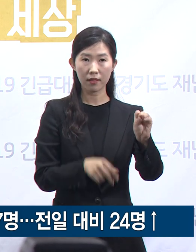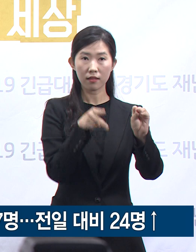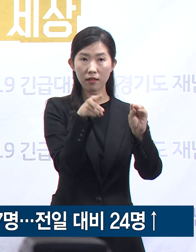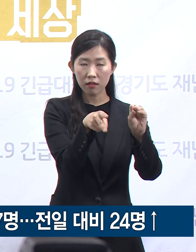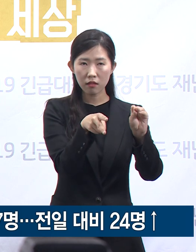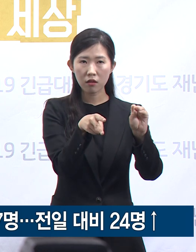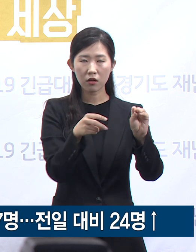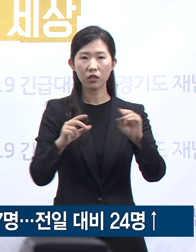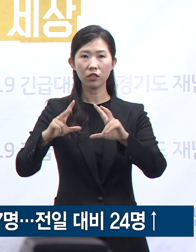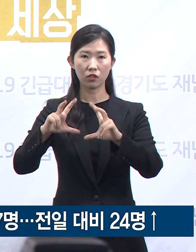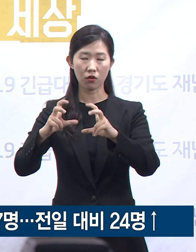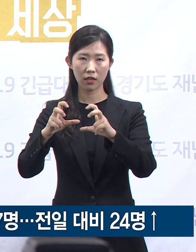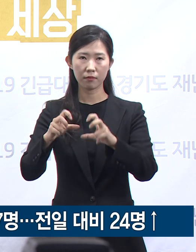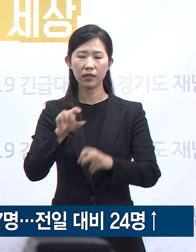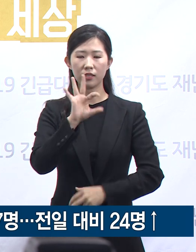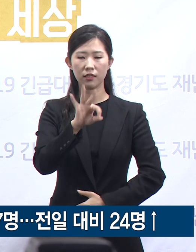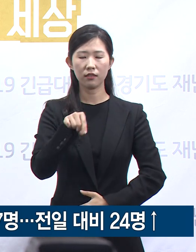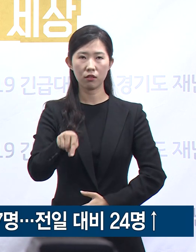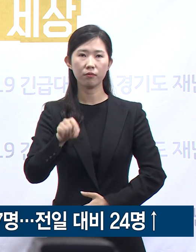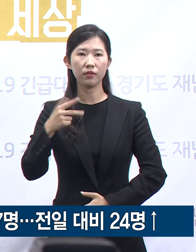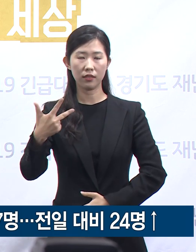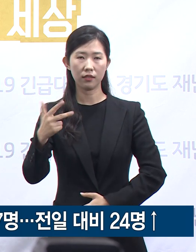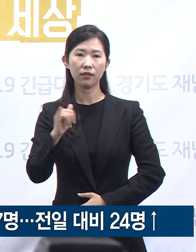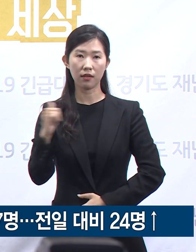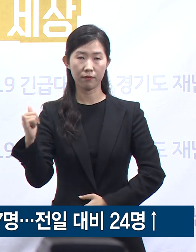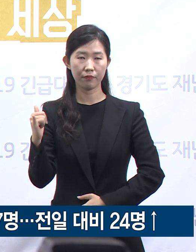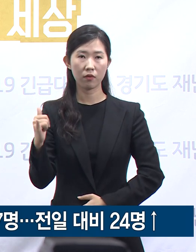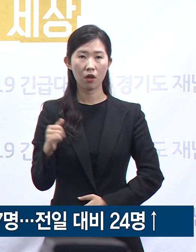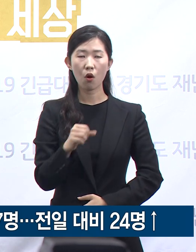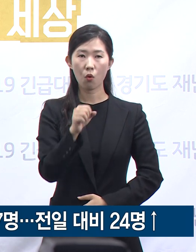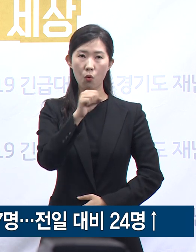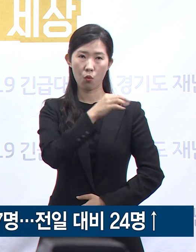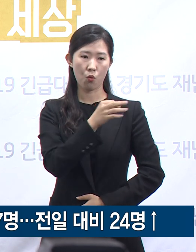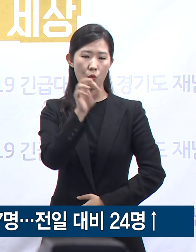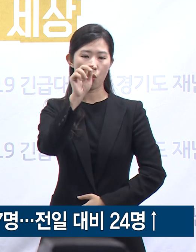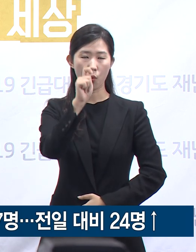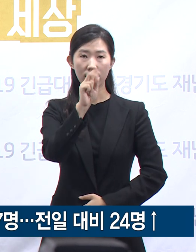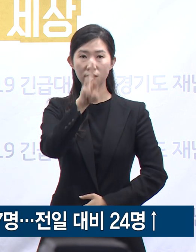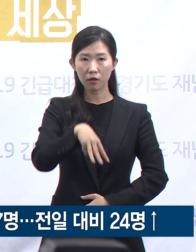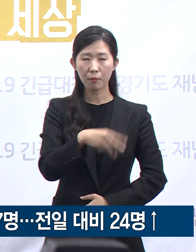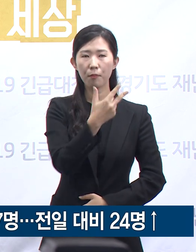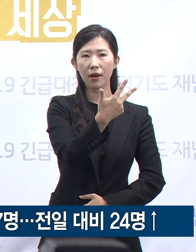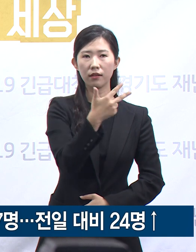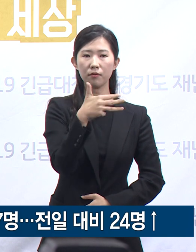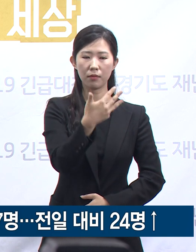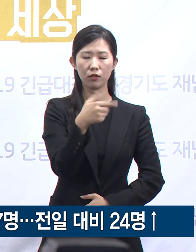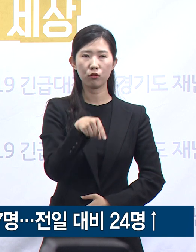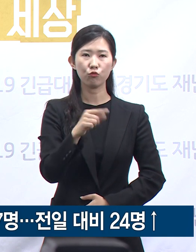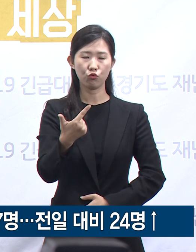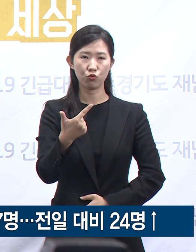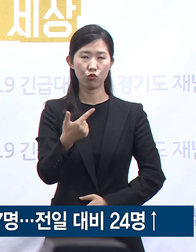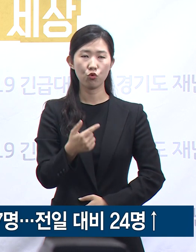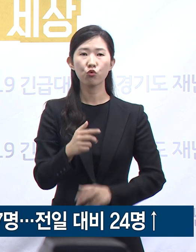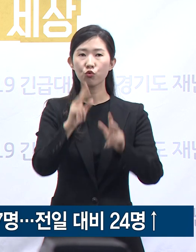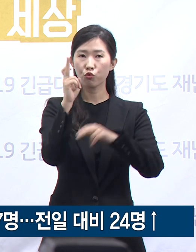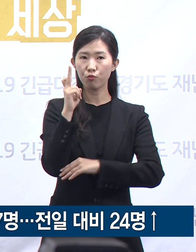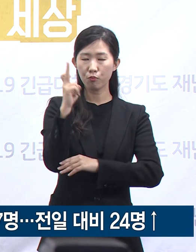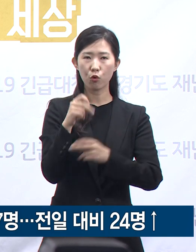성남이 10.7명으로 가장 높고 그 다음으로 과천 8.6명, 군포 6.4명 순입니다.